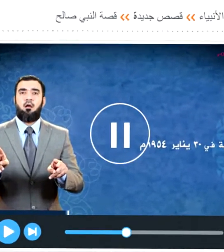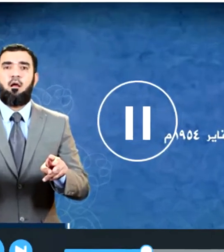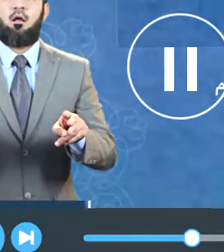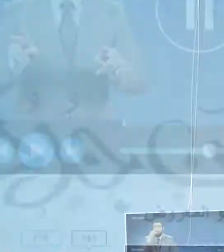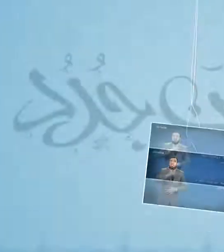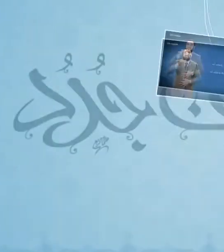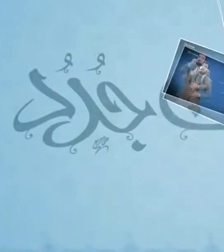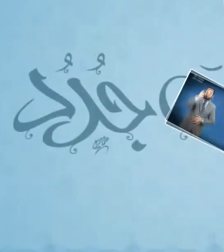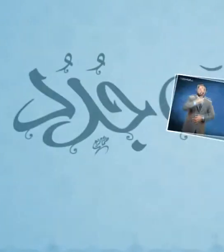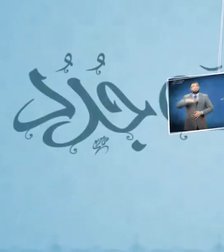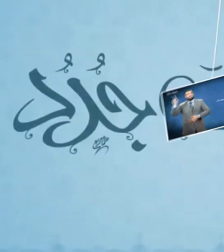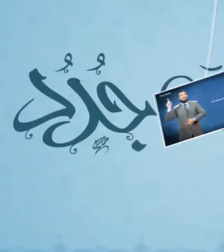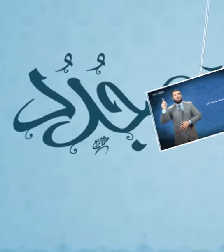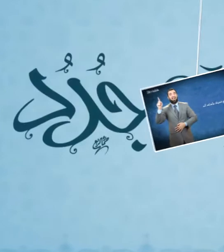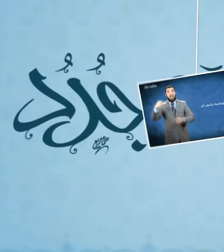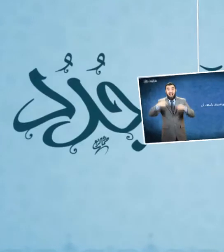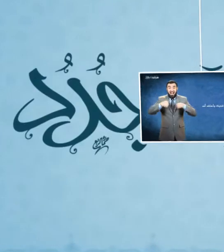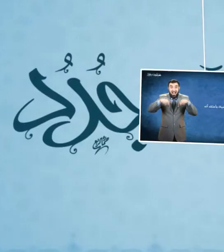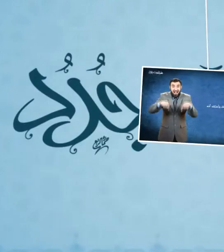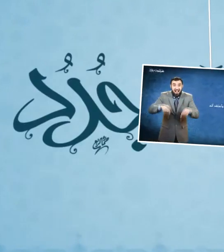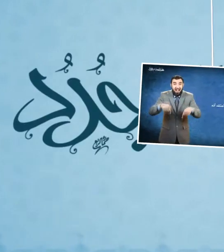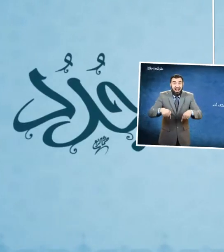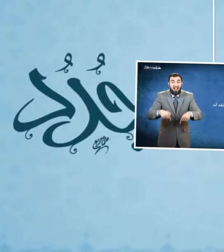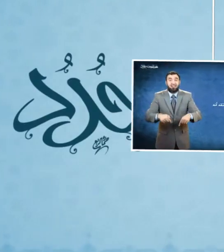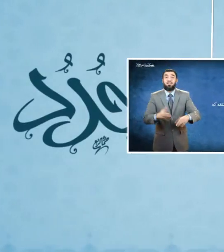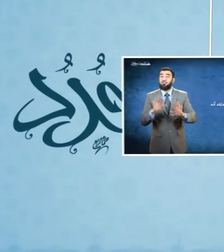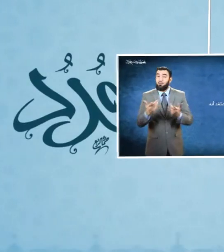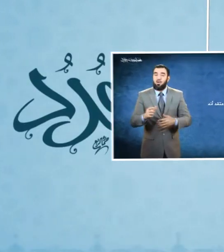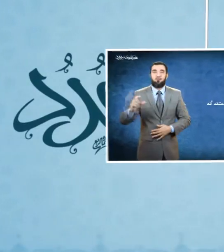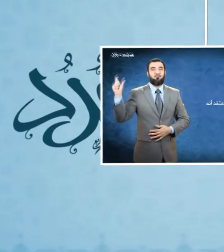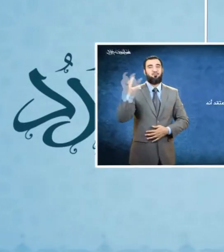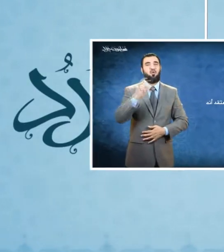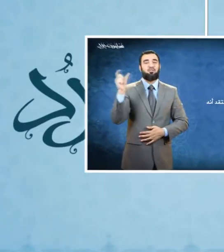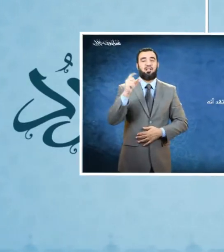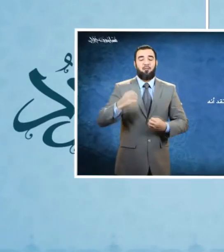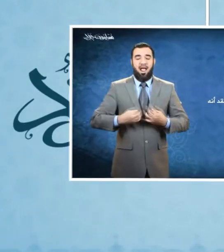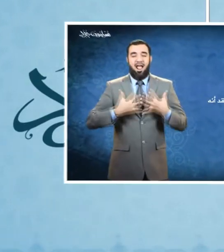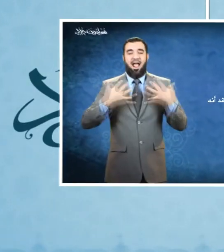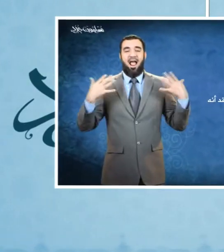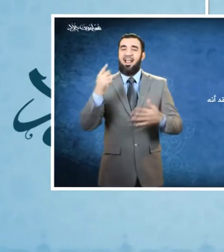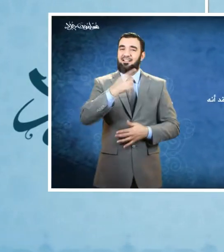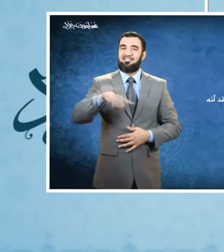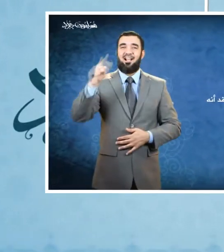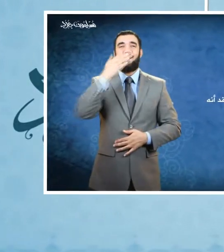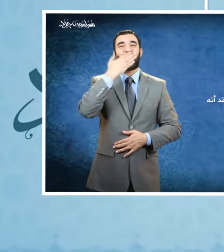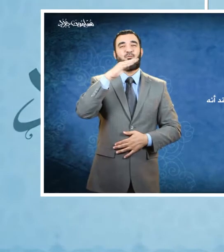على الطريق الصحيح للحياة وأعتقد أنه بكون اعتنقت الإسلام